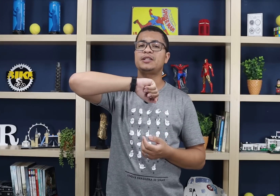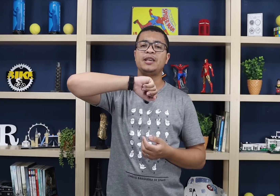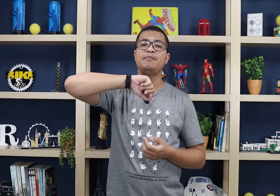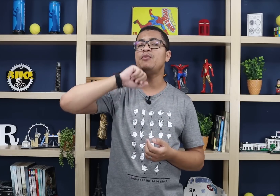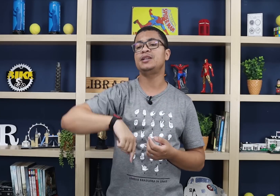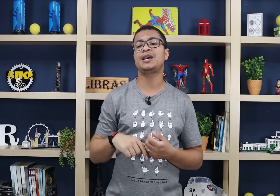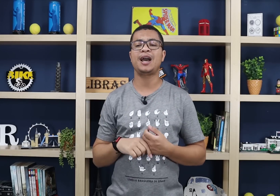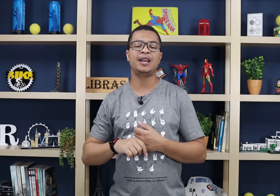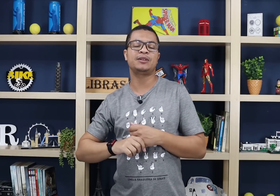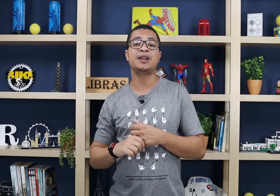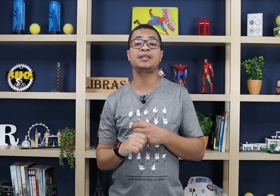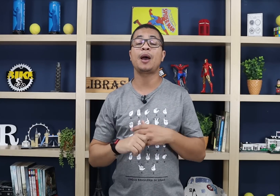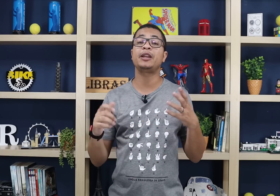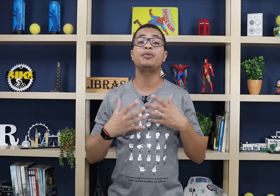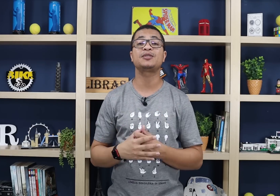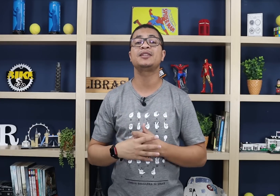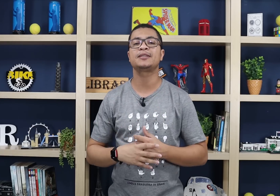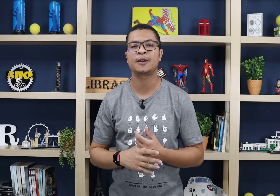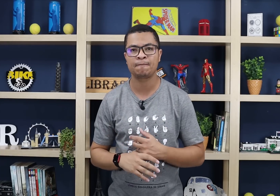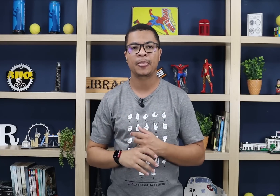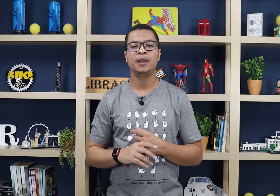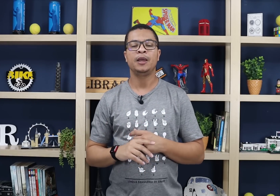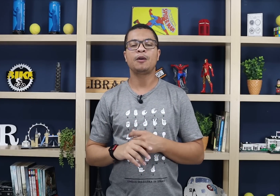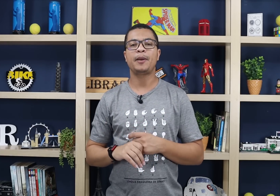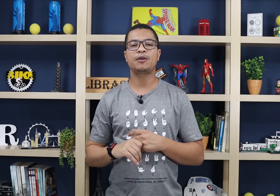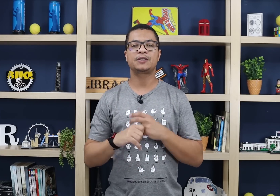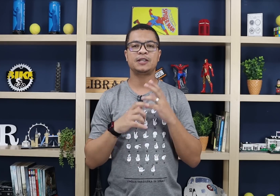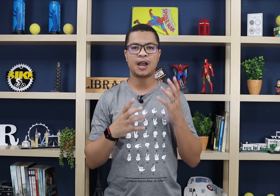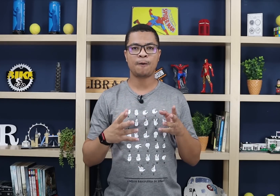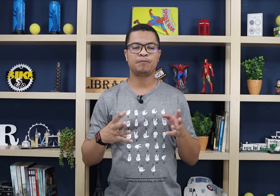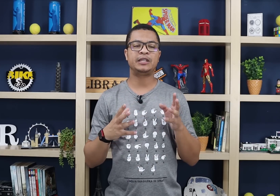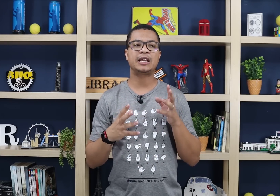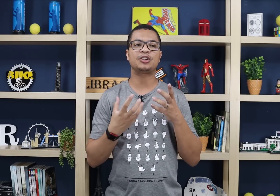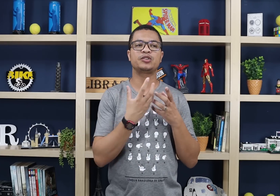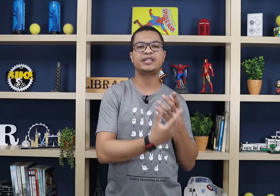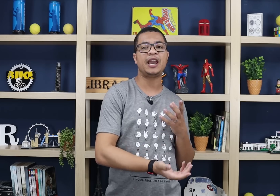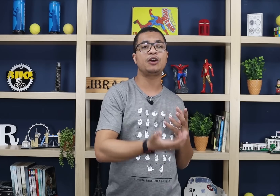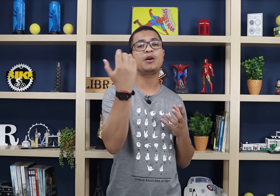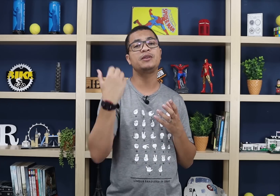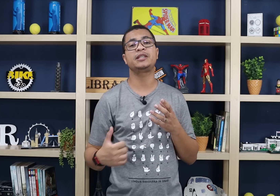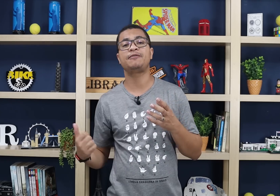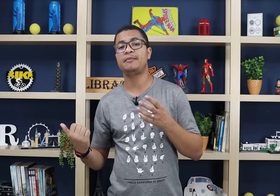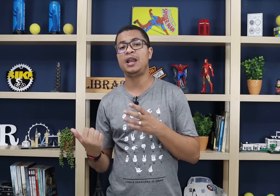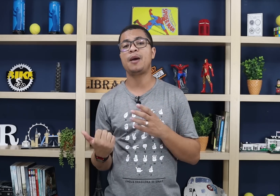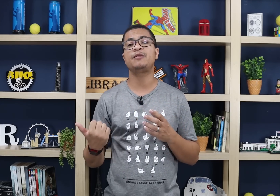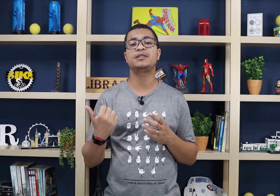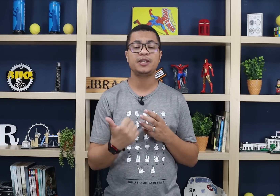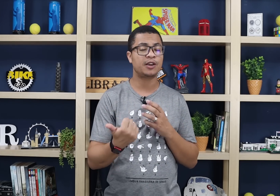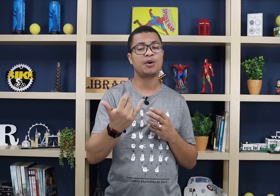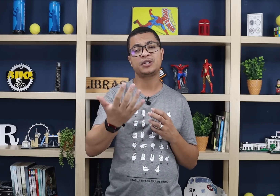você memorizar a língua de sinais. Aprenda por associação. Então pega um sinal e tenta associar ele com uma coisa que é familiar para você, com uma